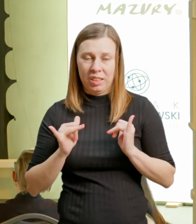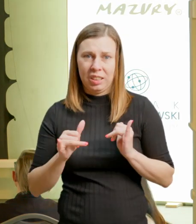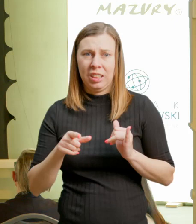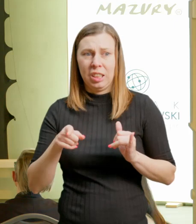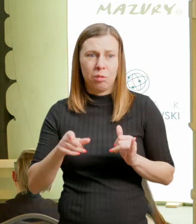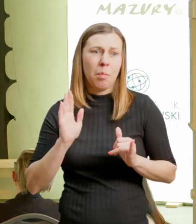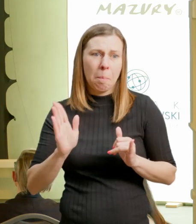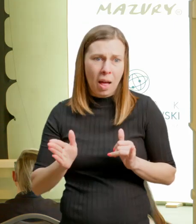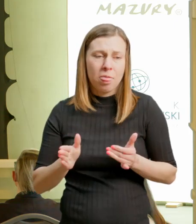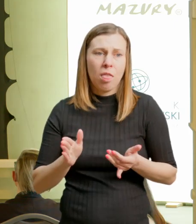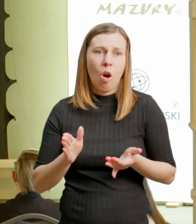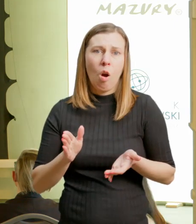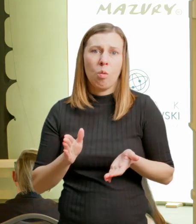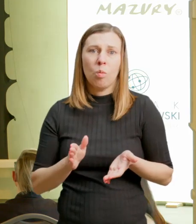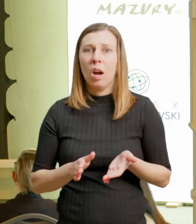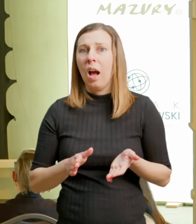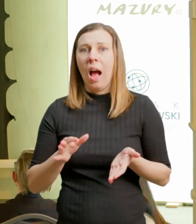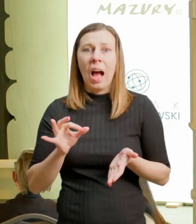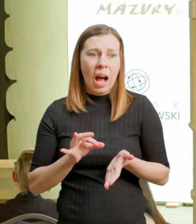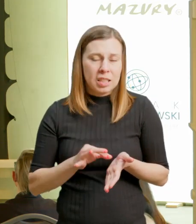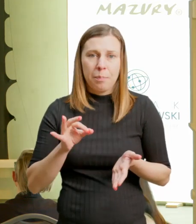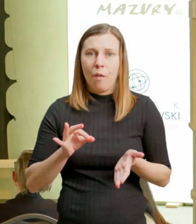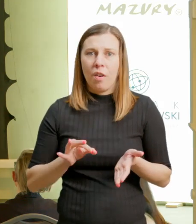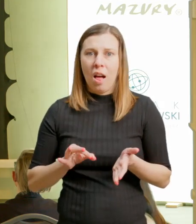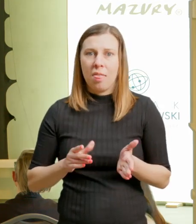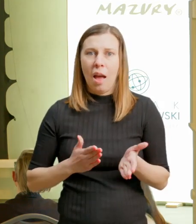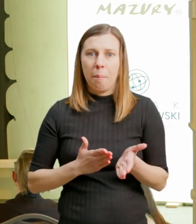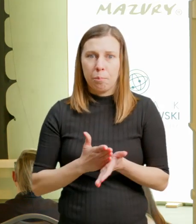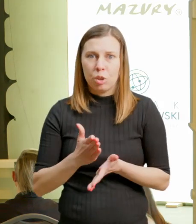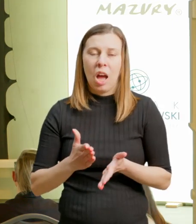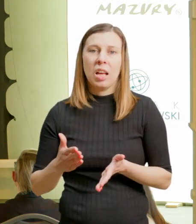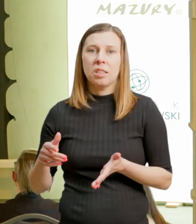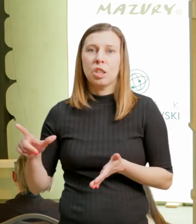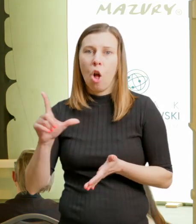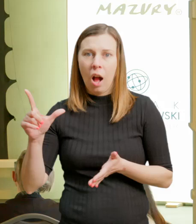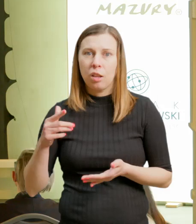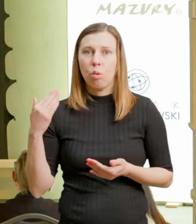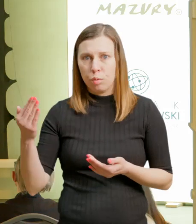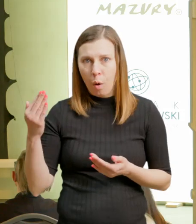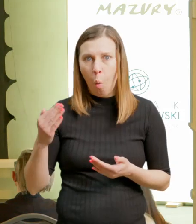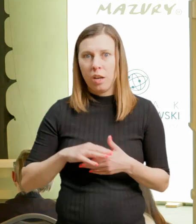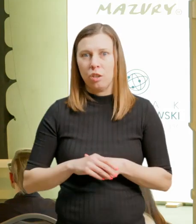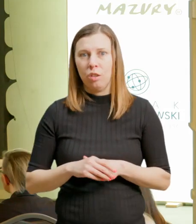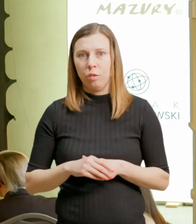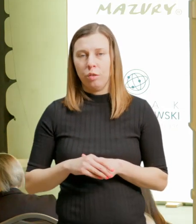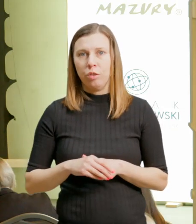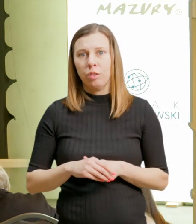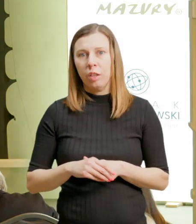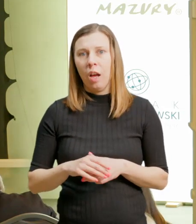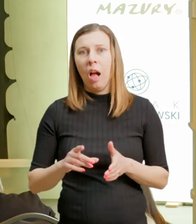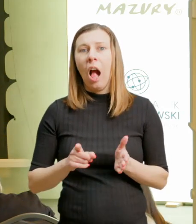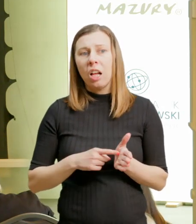niestety pozostają gdzieś, że tak powiem, pominięte w tej przestrzeni